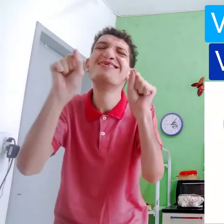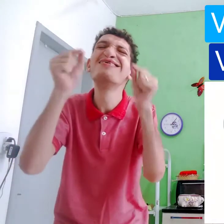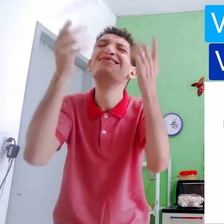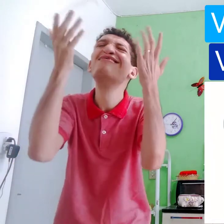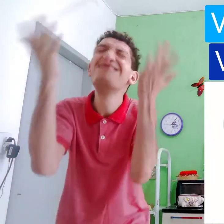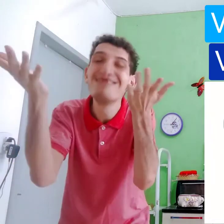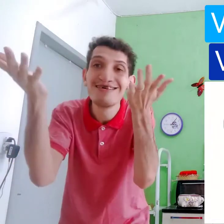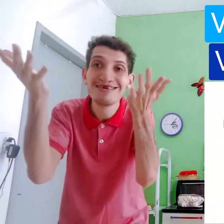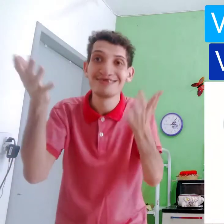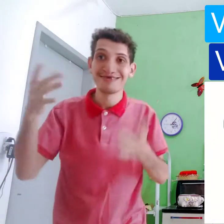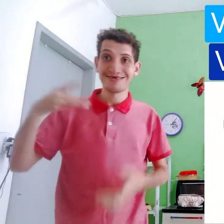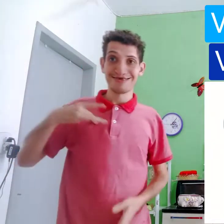é que ele fica?